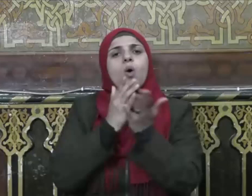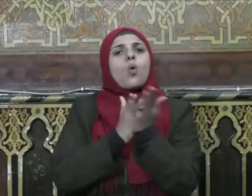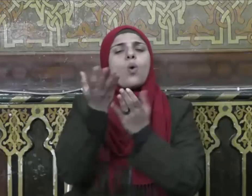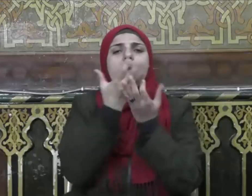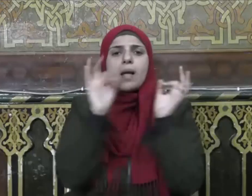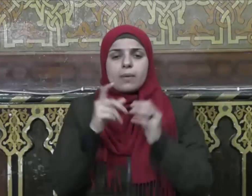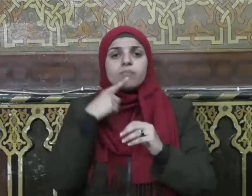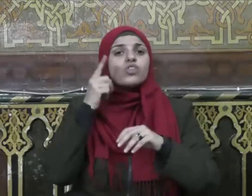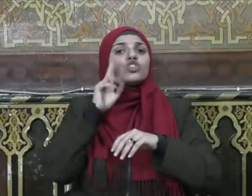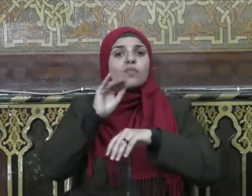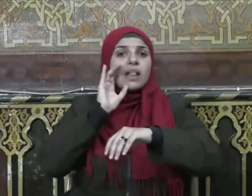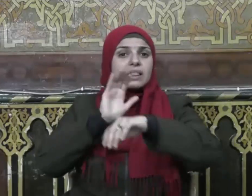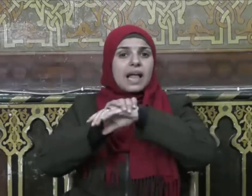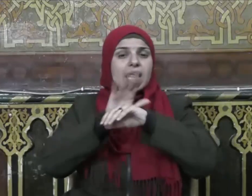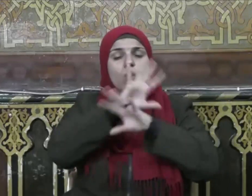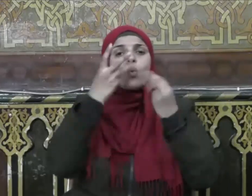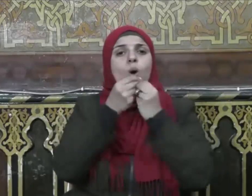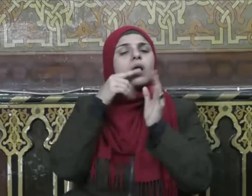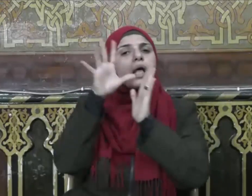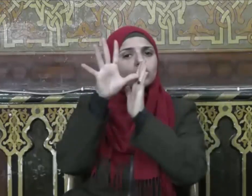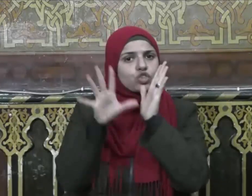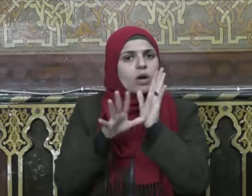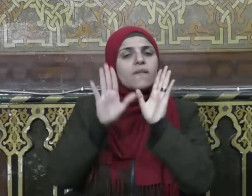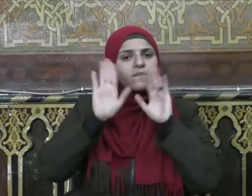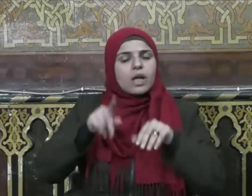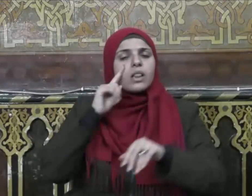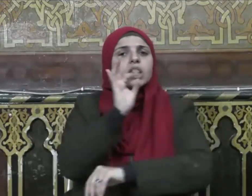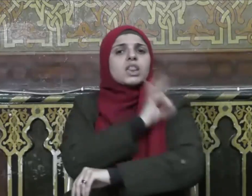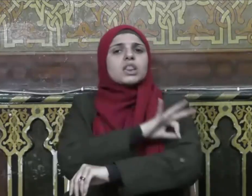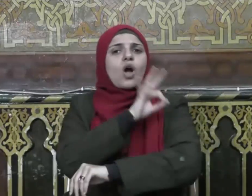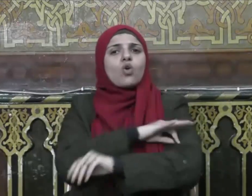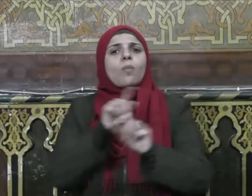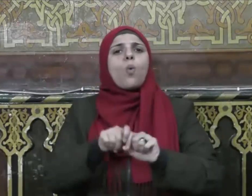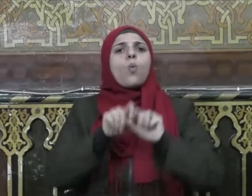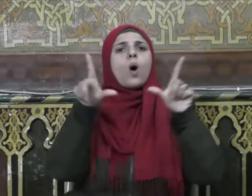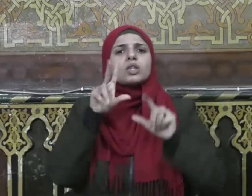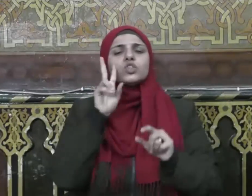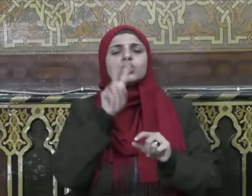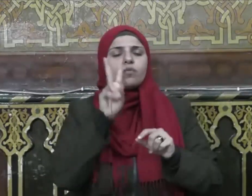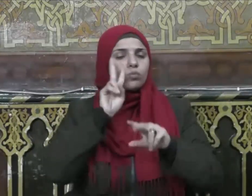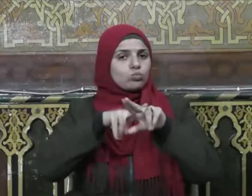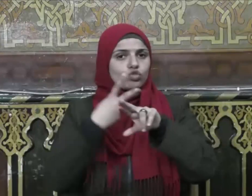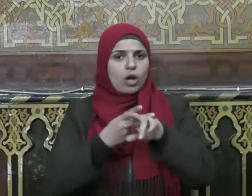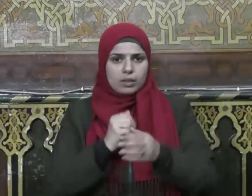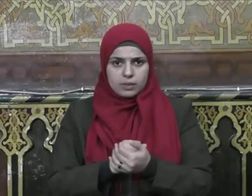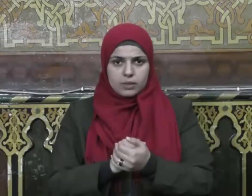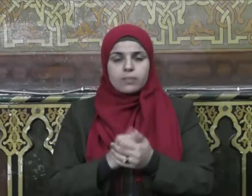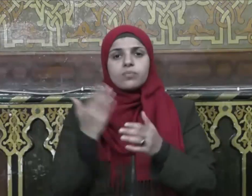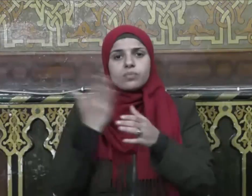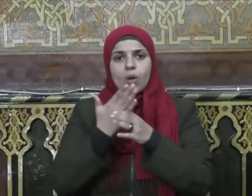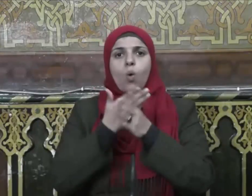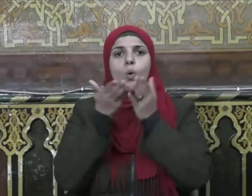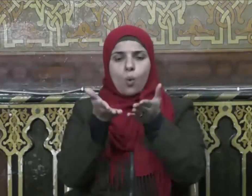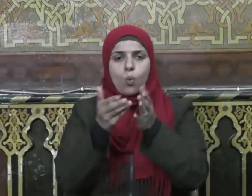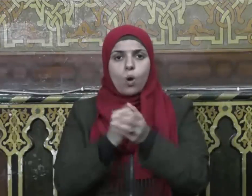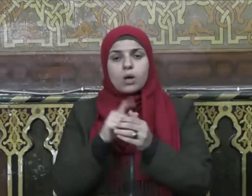دل على ذلك الشرع والعقل والتجربة والواقع والمشاهدة هذا وللصحبة